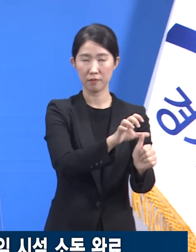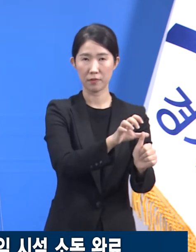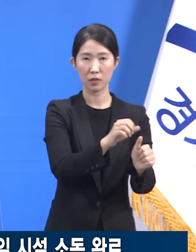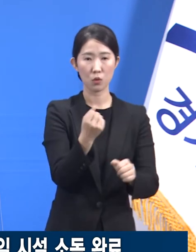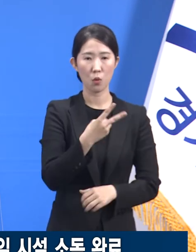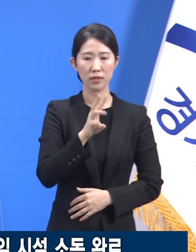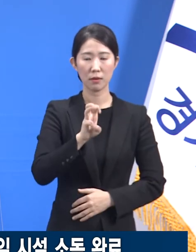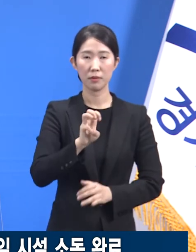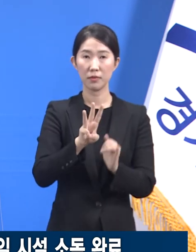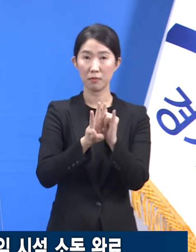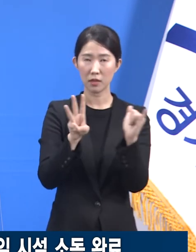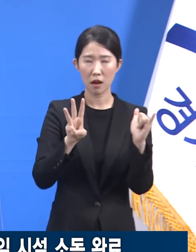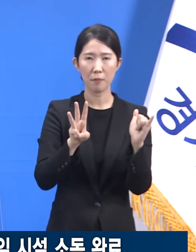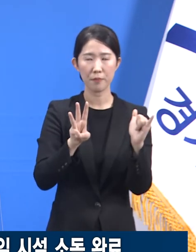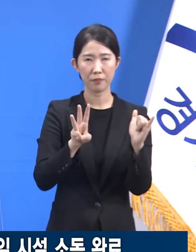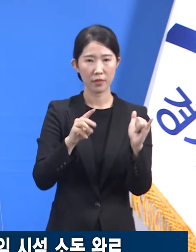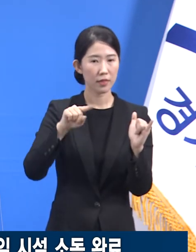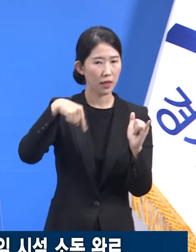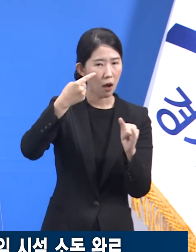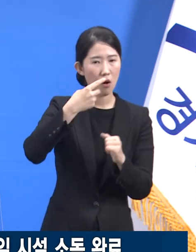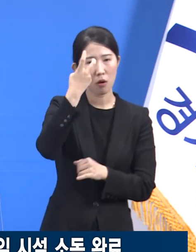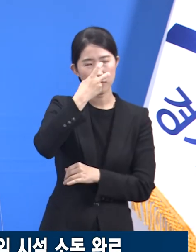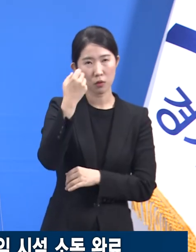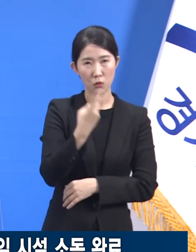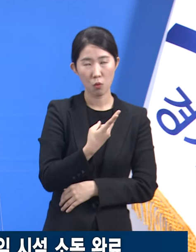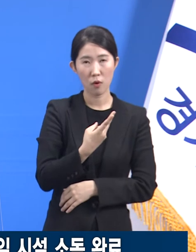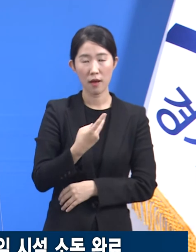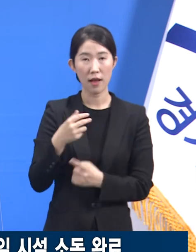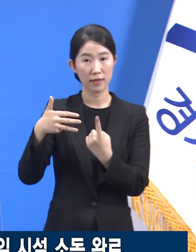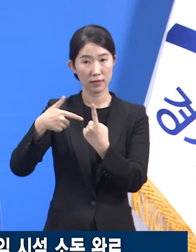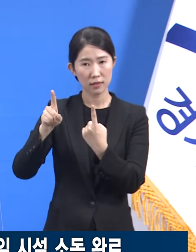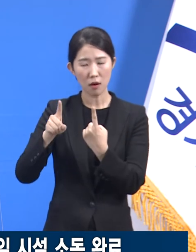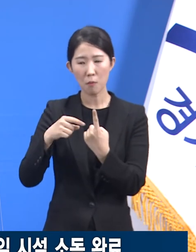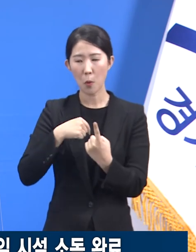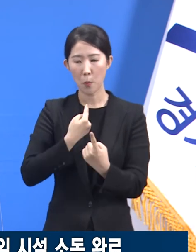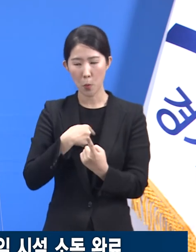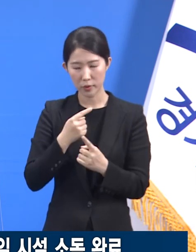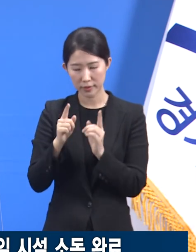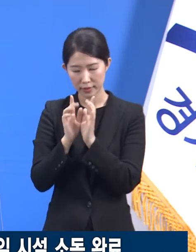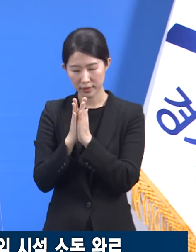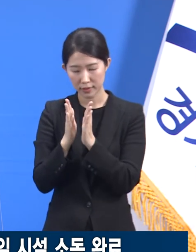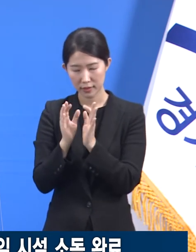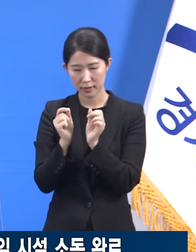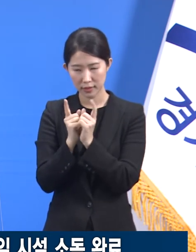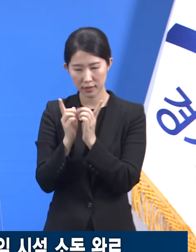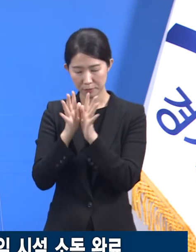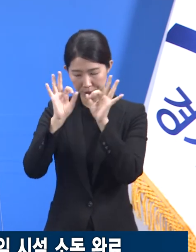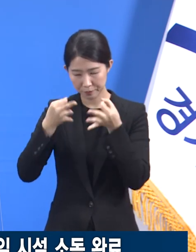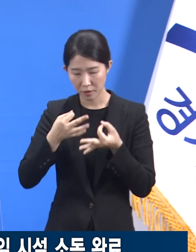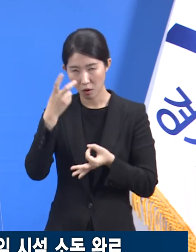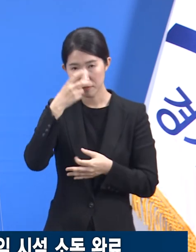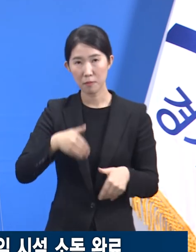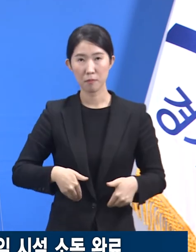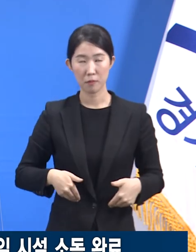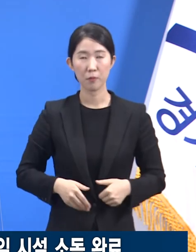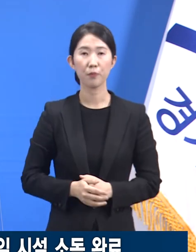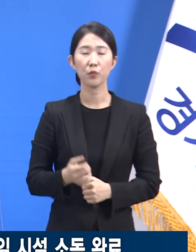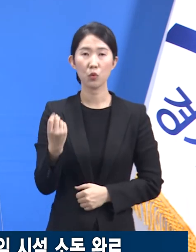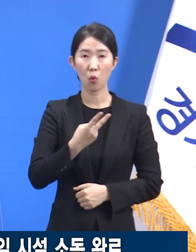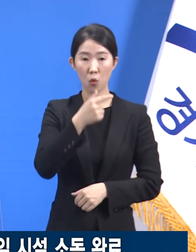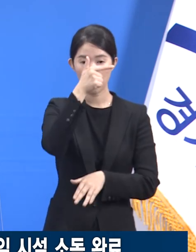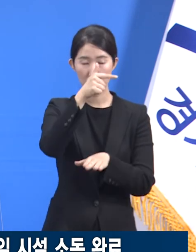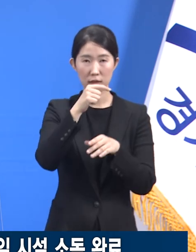능동감시, 1명은 수동감시 조치하였으며 광주시 보건소에서 5월 8일에 시설 소독을 완료하였습니다.